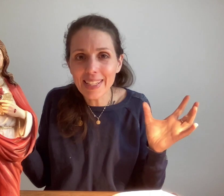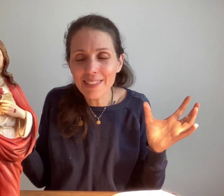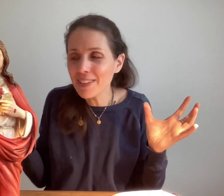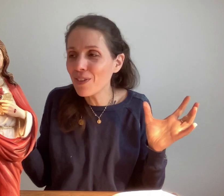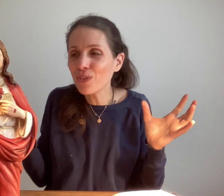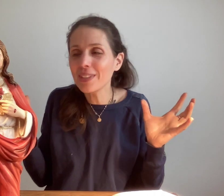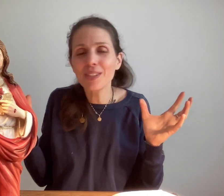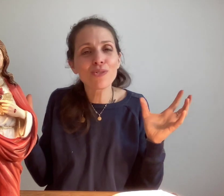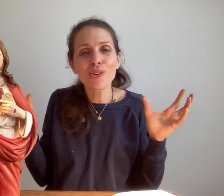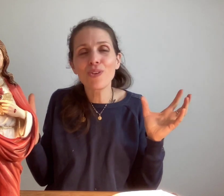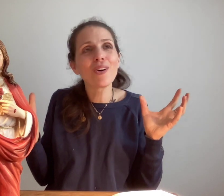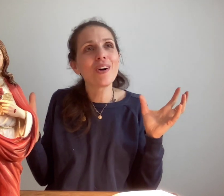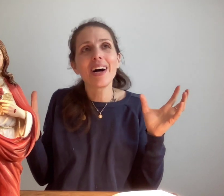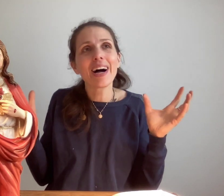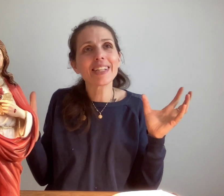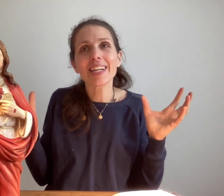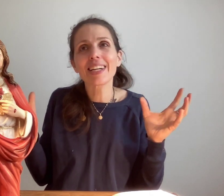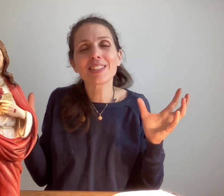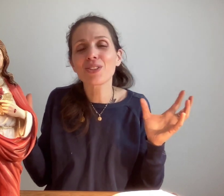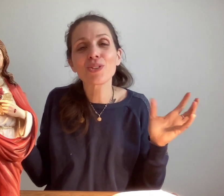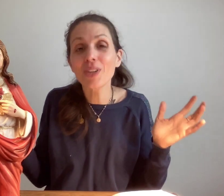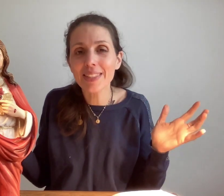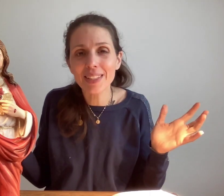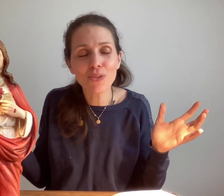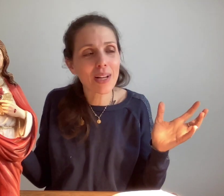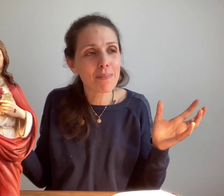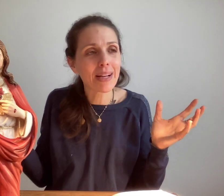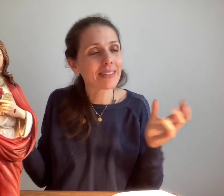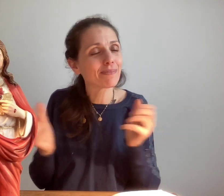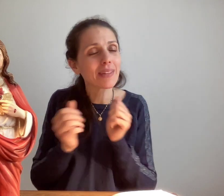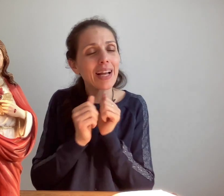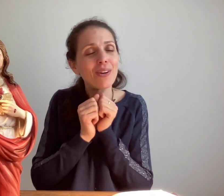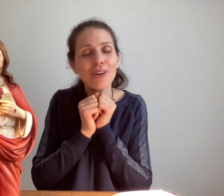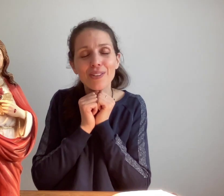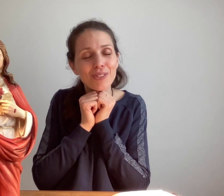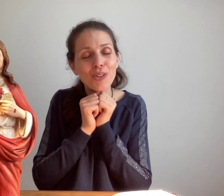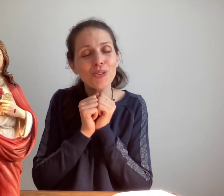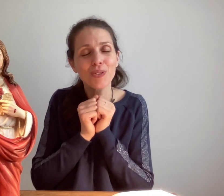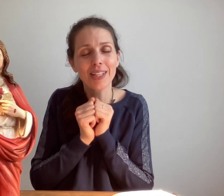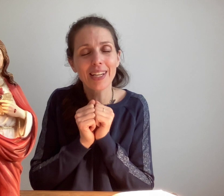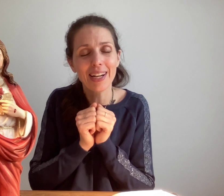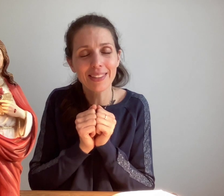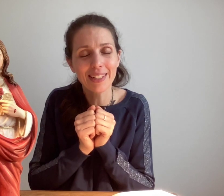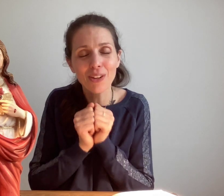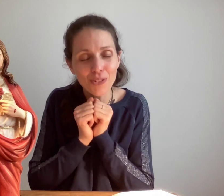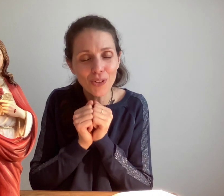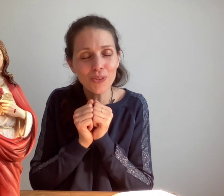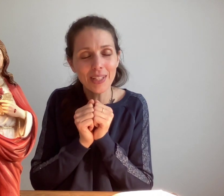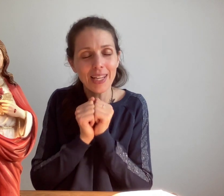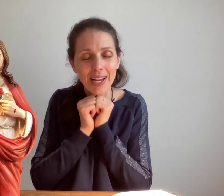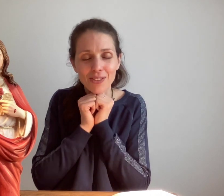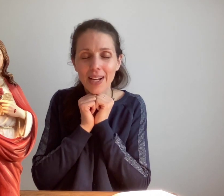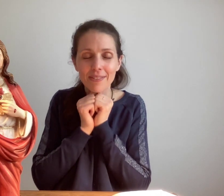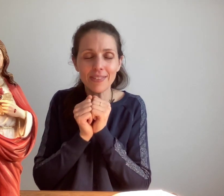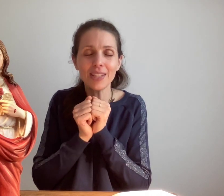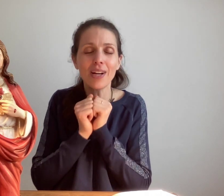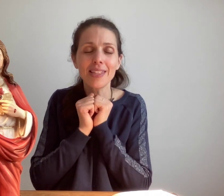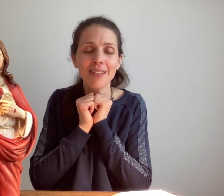ta divine volonté nous voulons à chaque instant te laisser toute la place alors donne-nous cette grâce Seigneur donne-nous cette grâce de la vie dans la divine